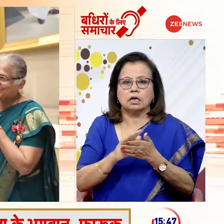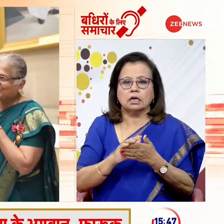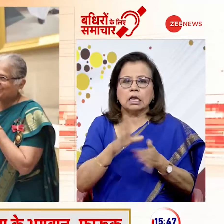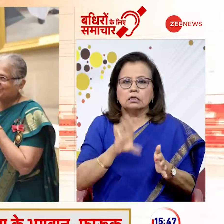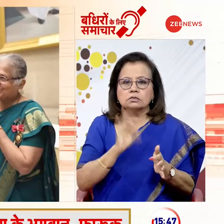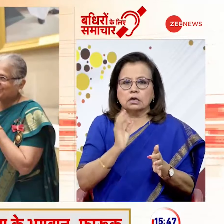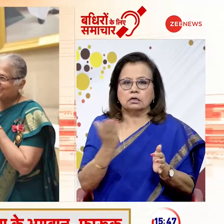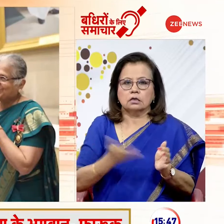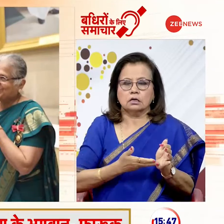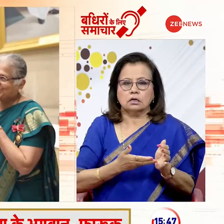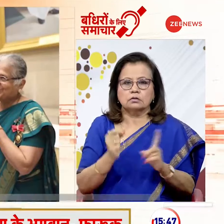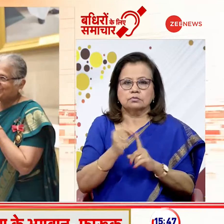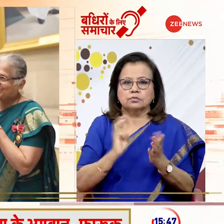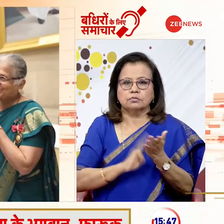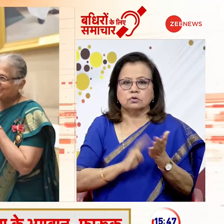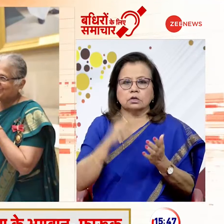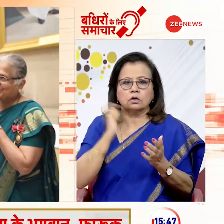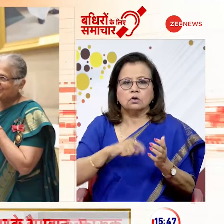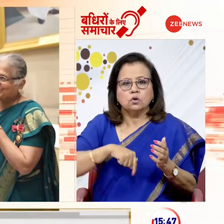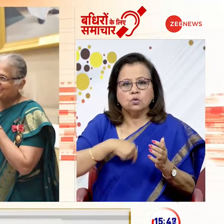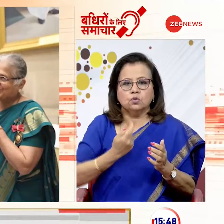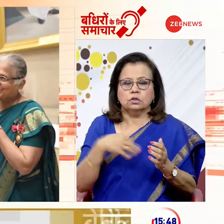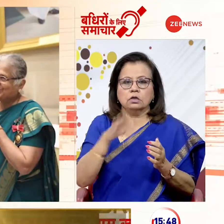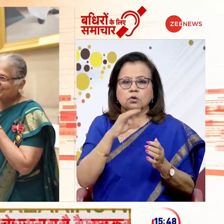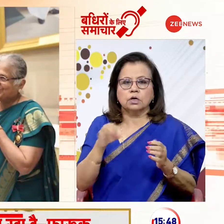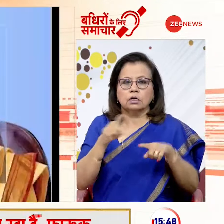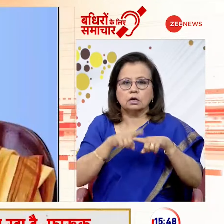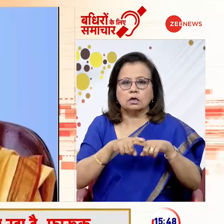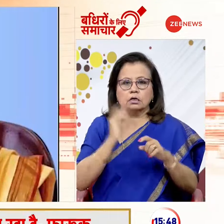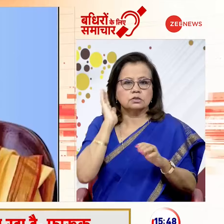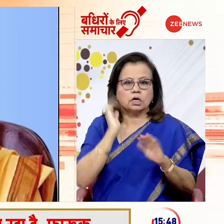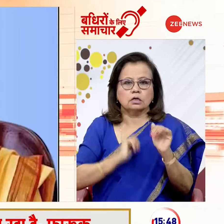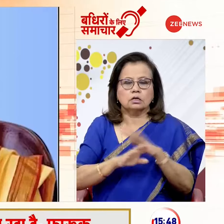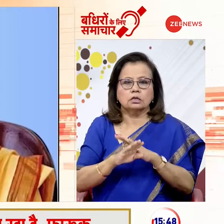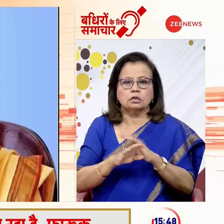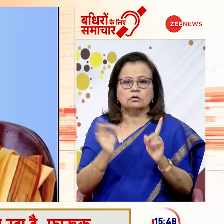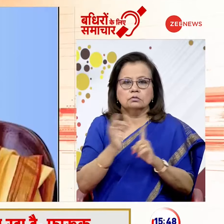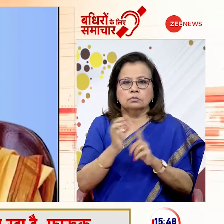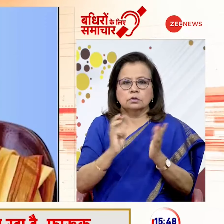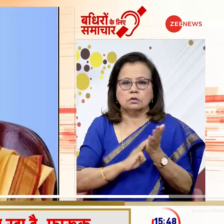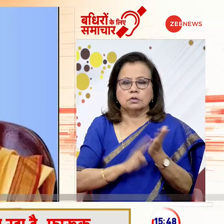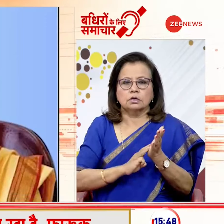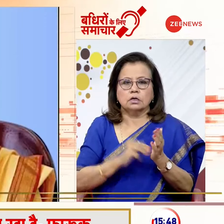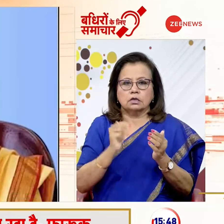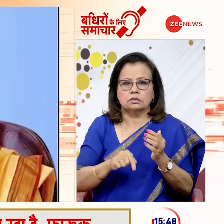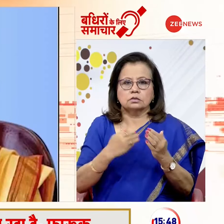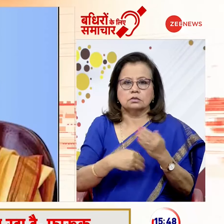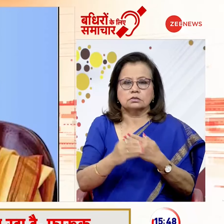किया गया है पियम मोदी ने खुद ट्वीट कर ये जानकारी दी प्रधान मंत्री ने इसके